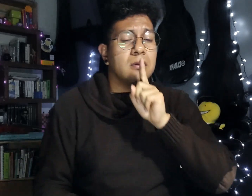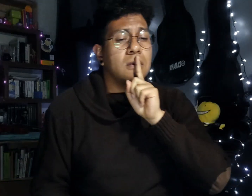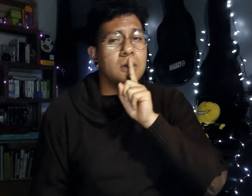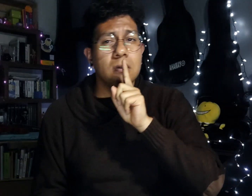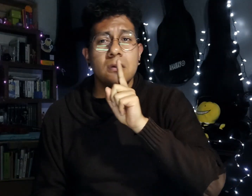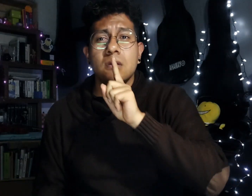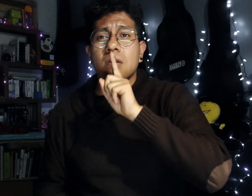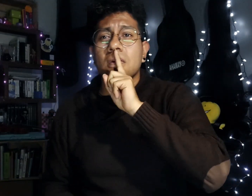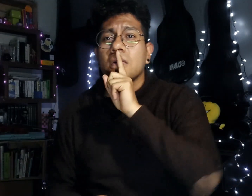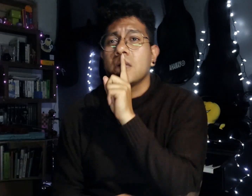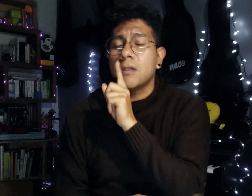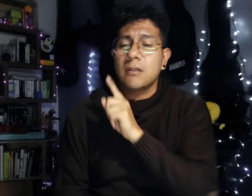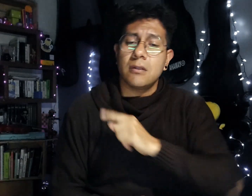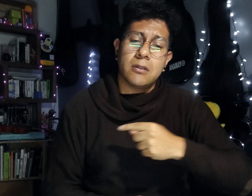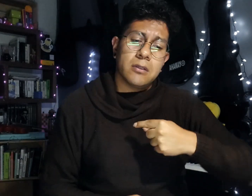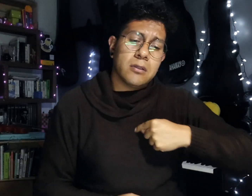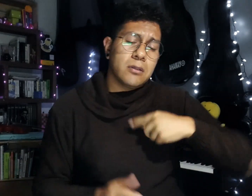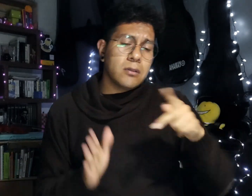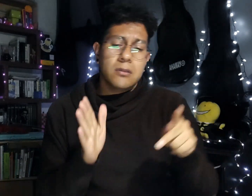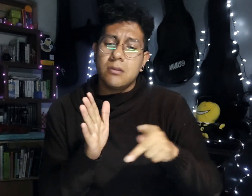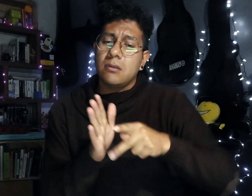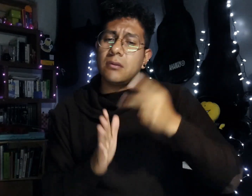Te lloro en silencio otra vez